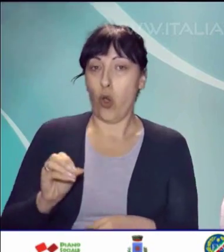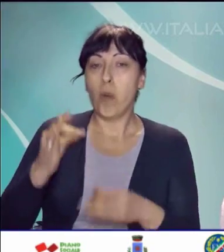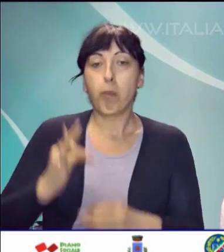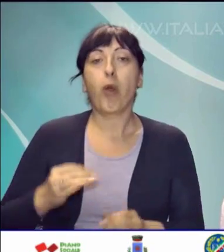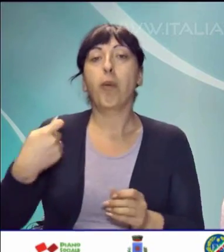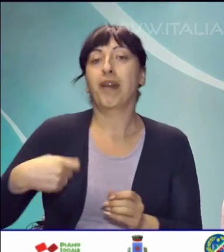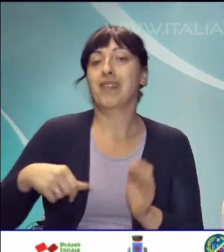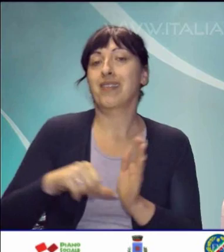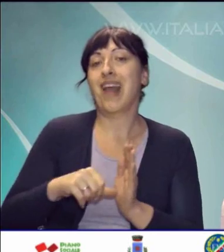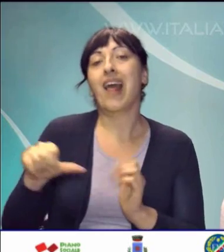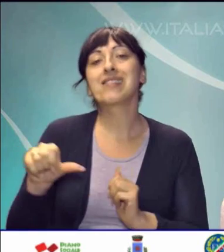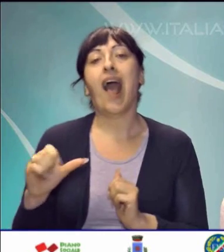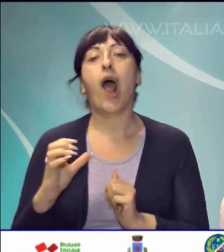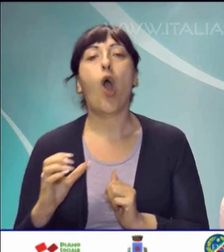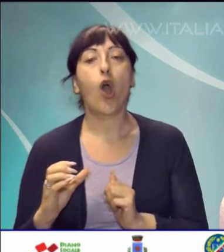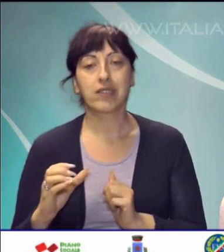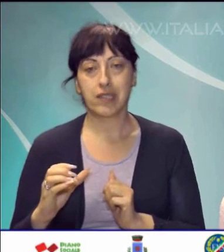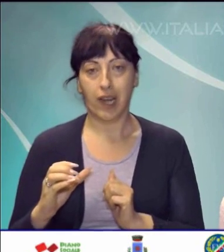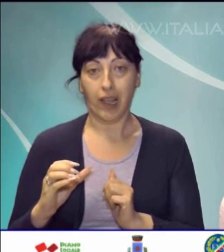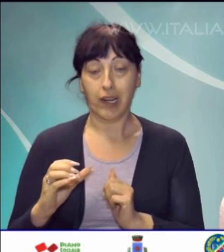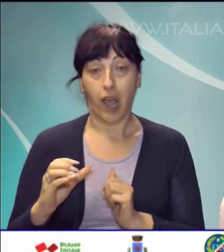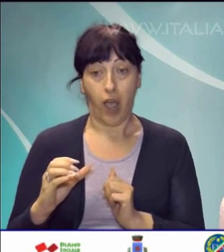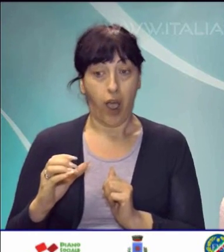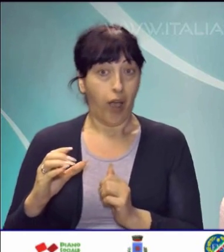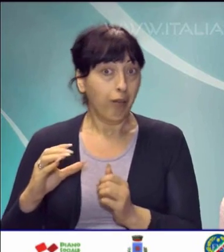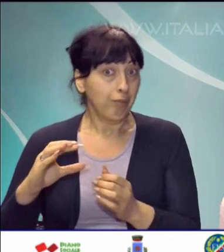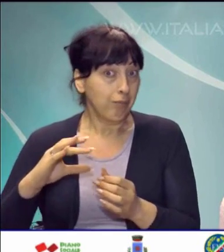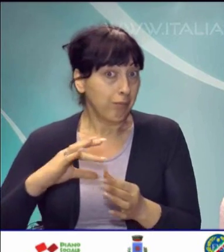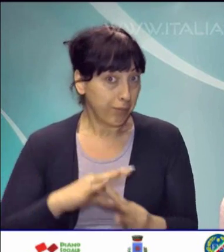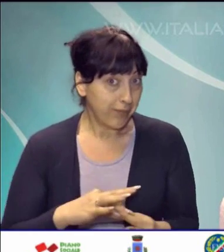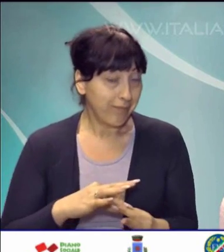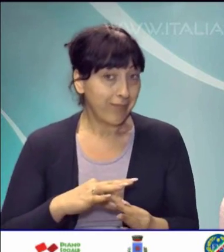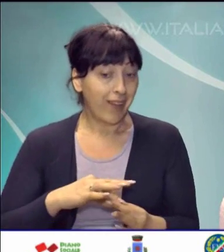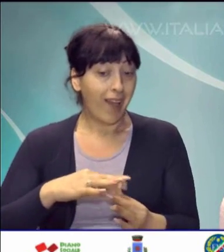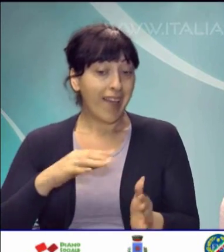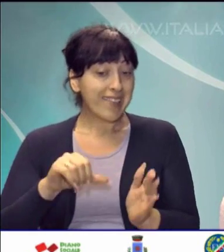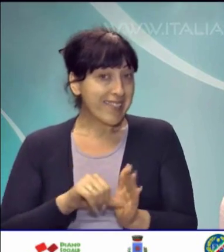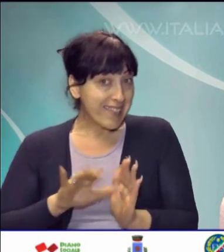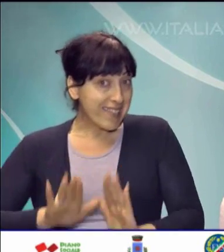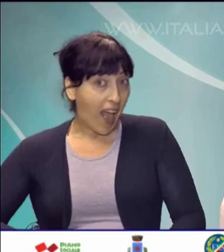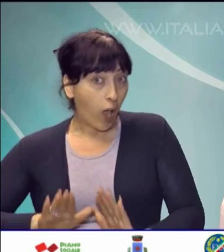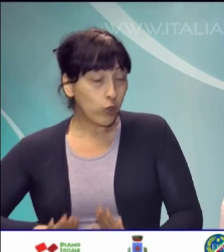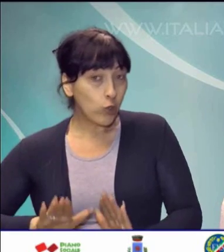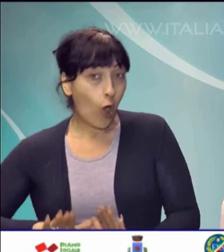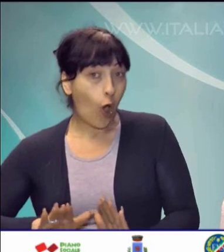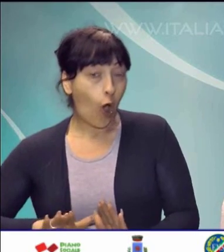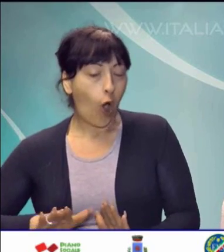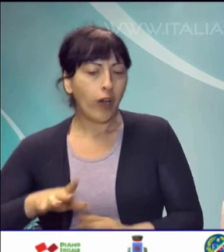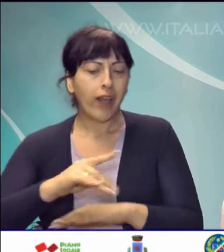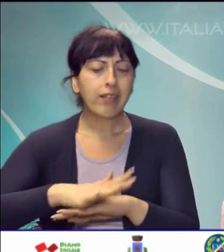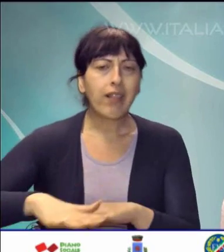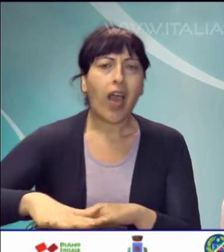sezione di Sala Consilina. Anche alla luce del fatto che la nostra sezione, agendo su un